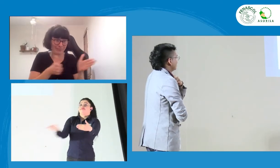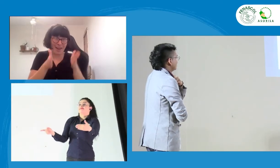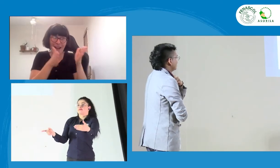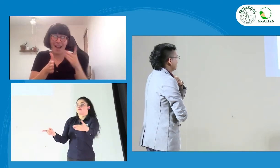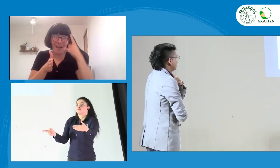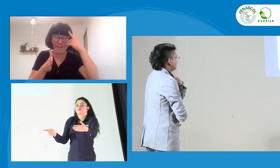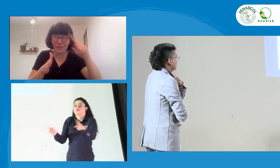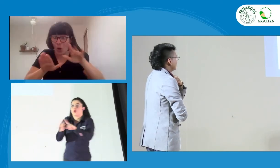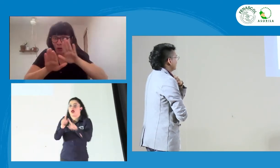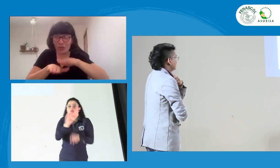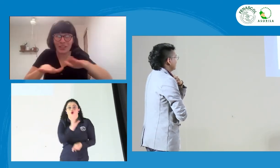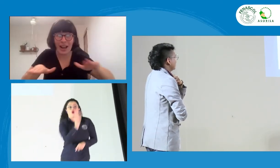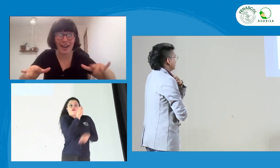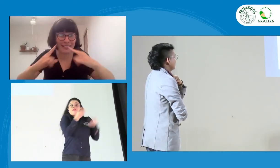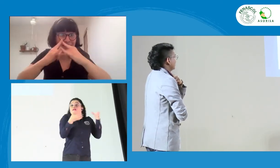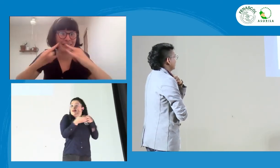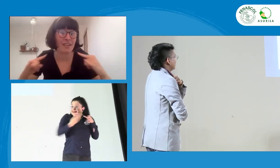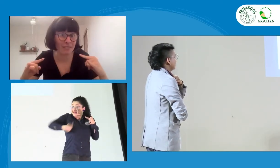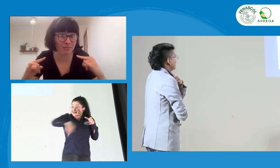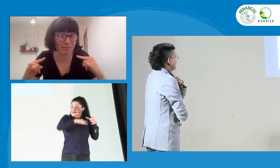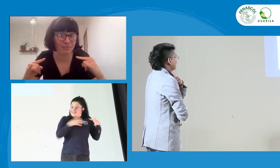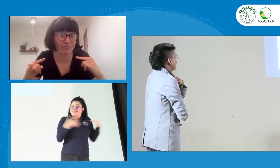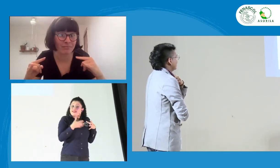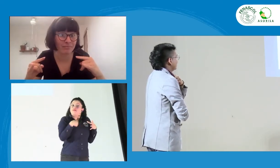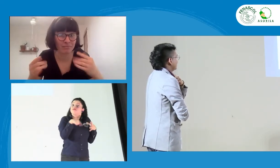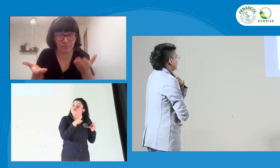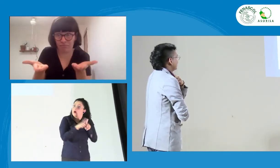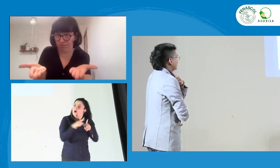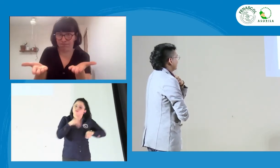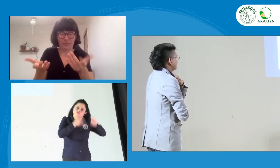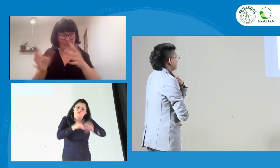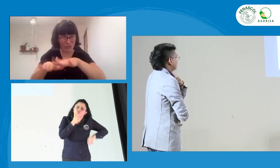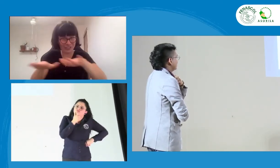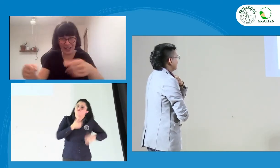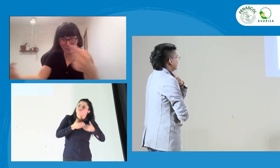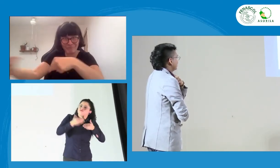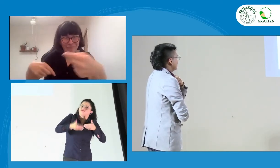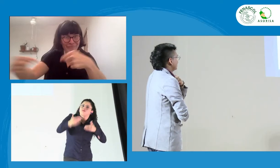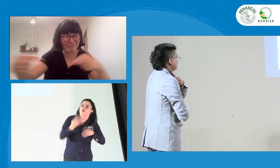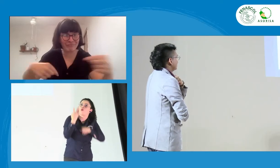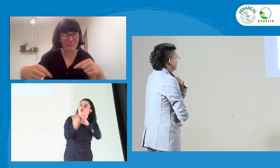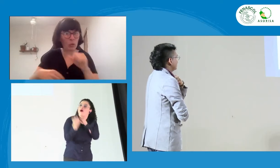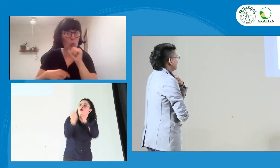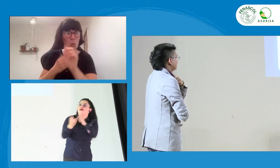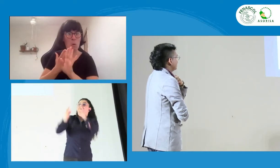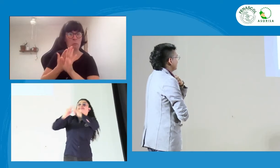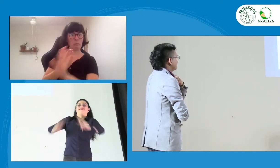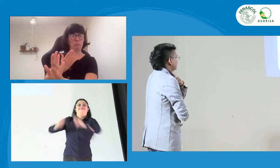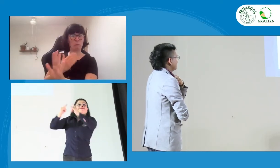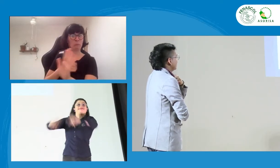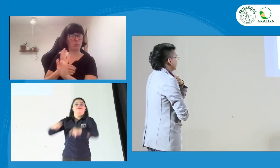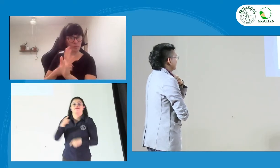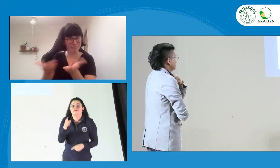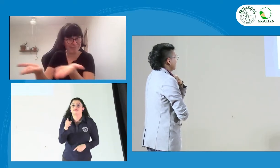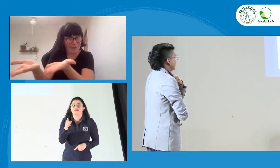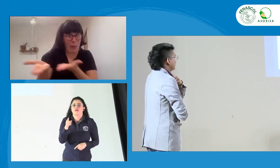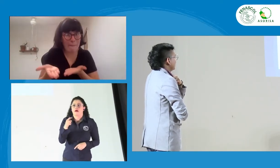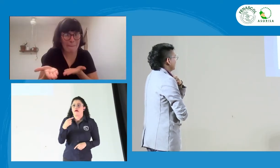factible, es posible, pues, piensen en qué actividades pueden ser. Si tienen los campamentos, entonces,